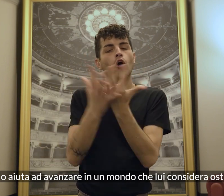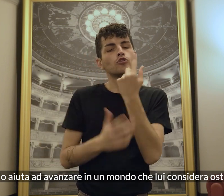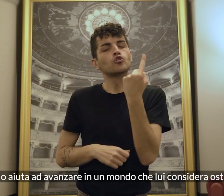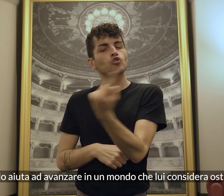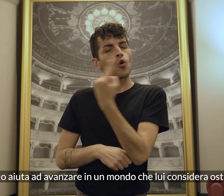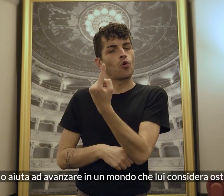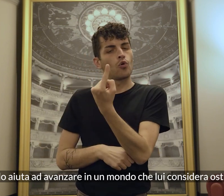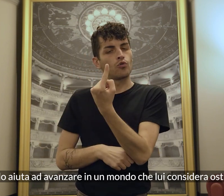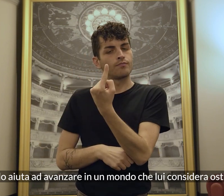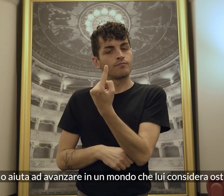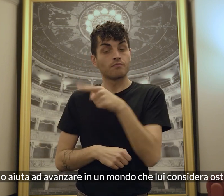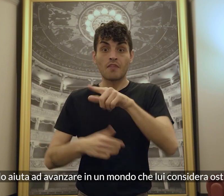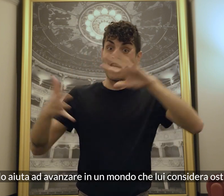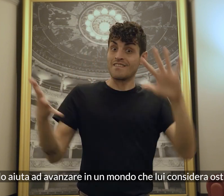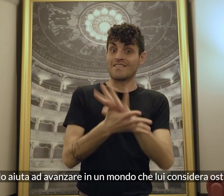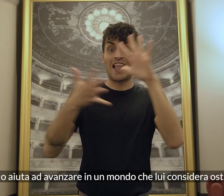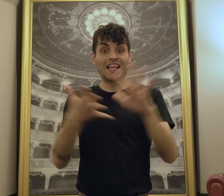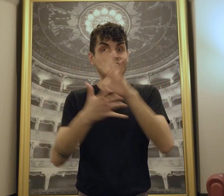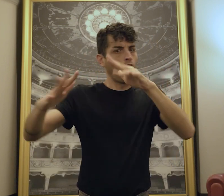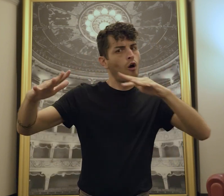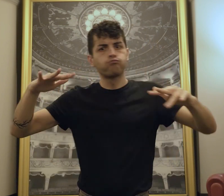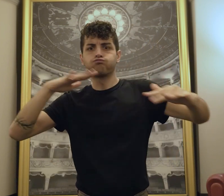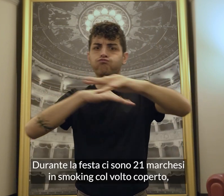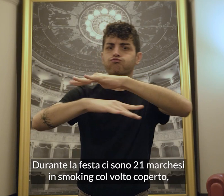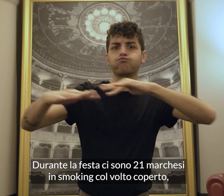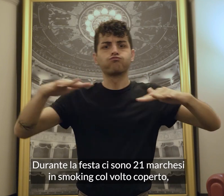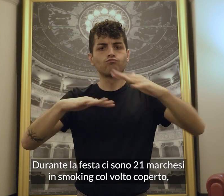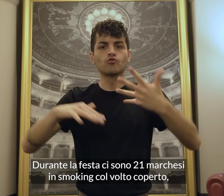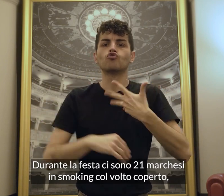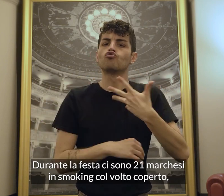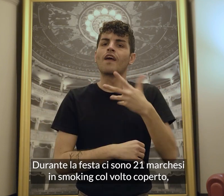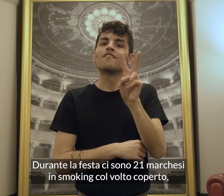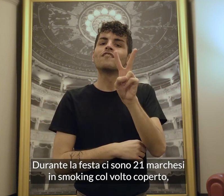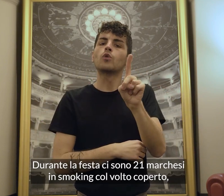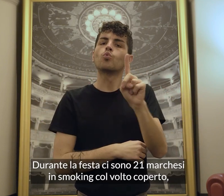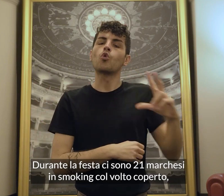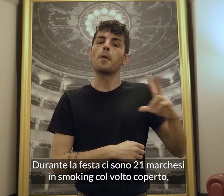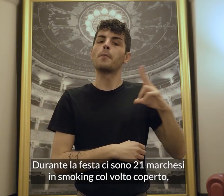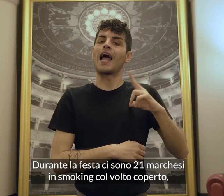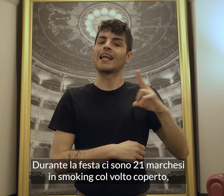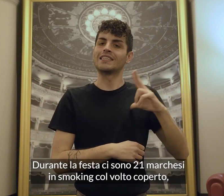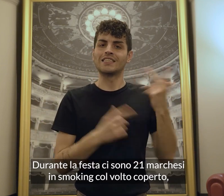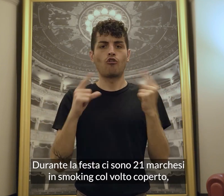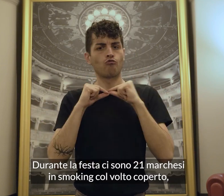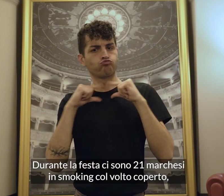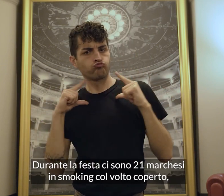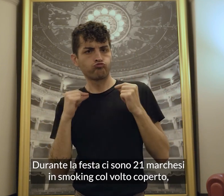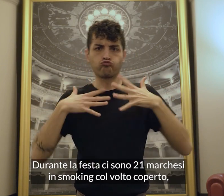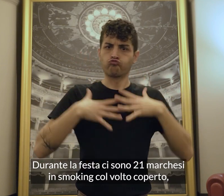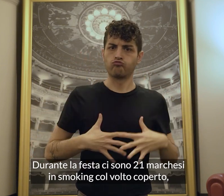che lui considera ostile. Durante la festa ci sono 21 marchesi in smoking col